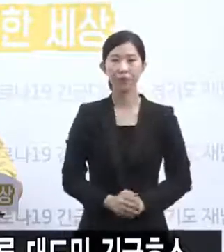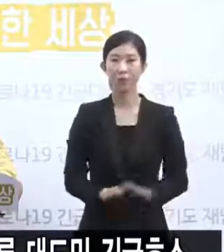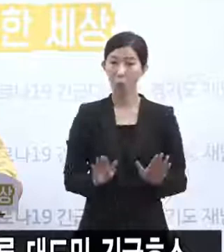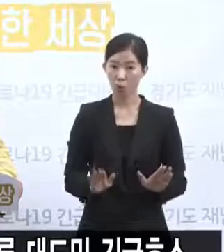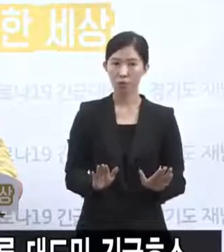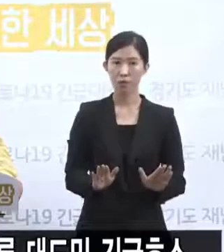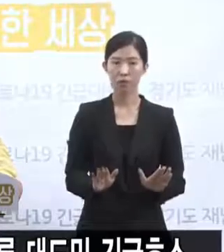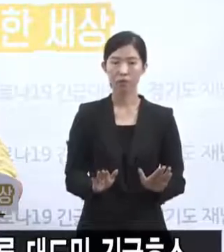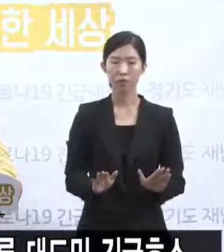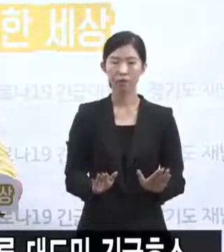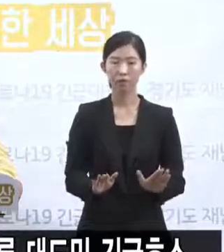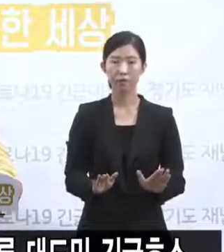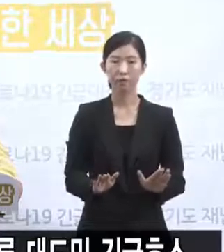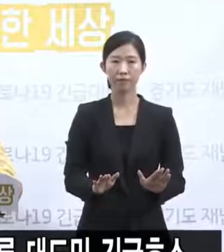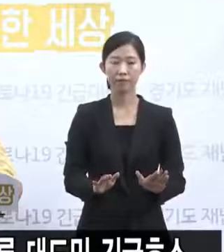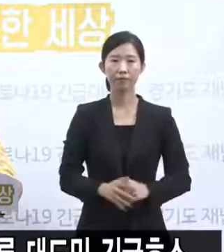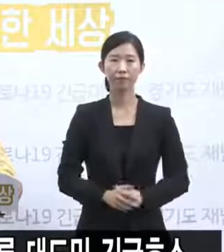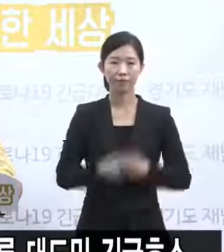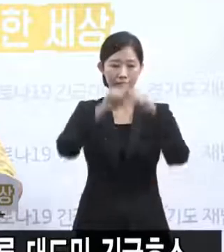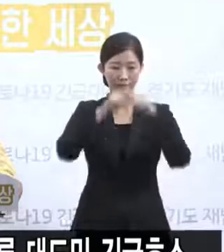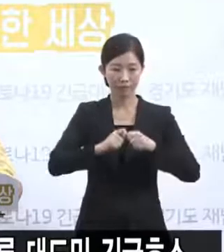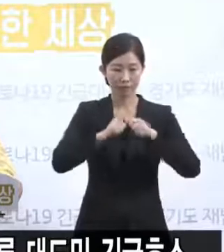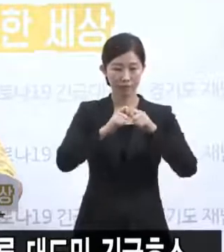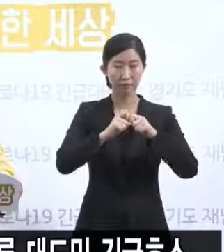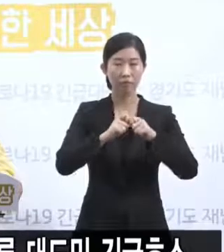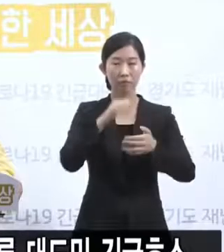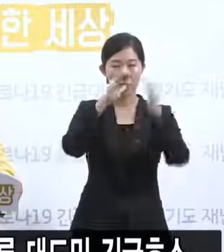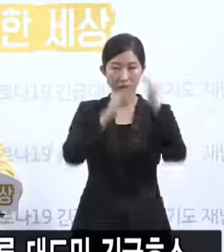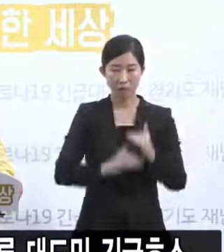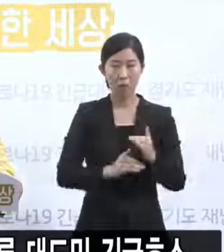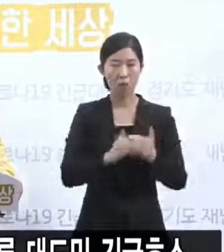이 부분으로 질문을 한 장 하셨으면 좋을 것 같습니다.